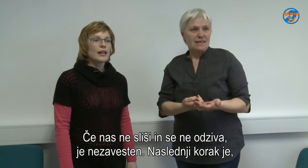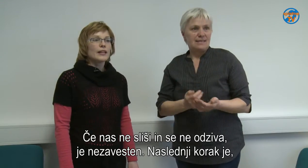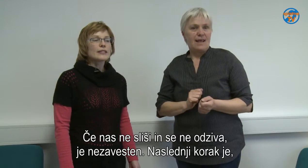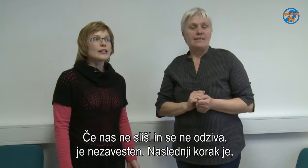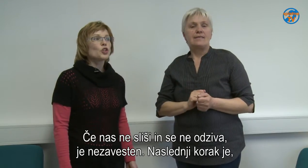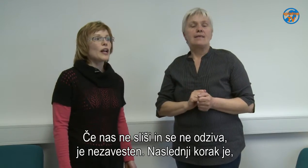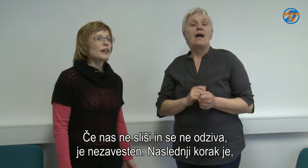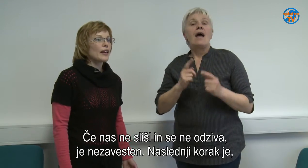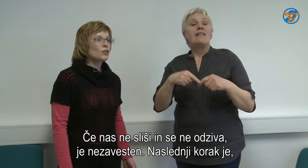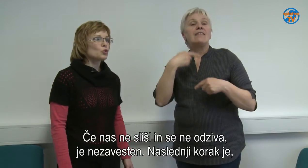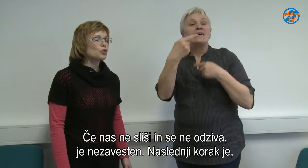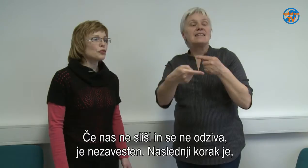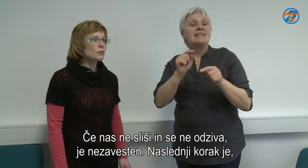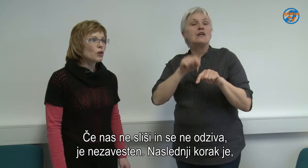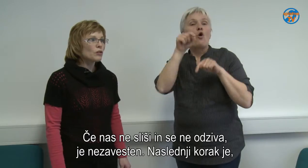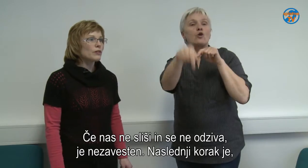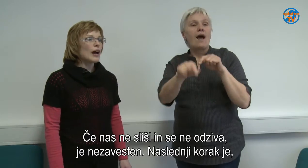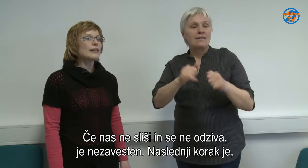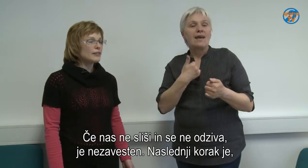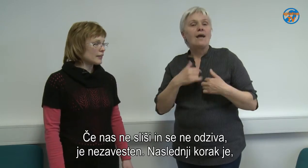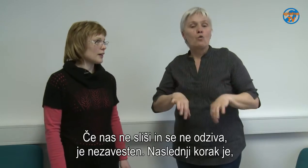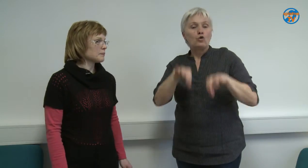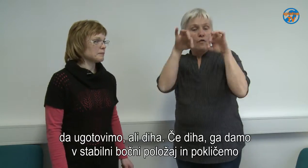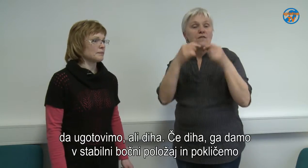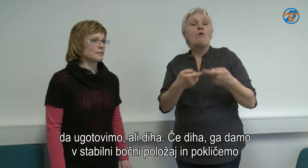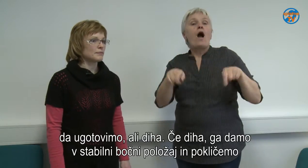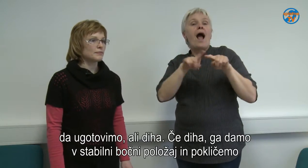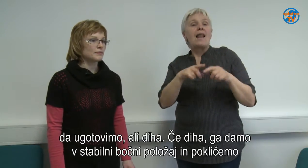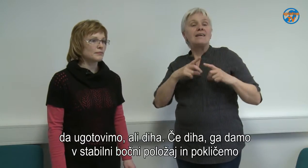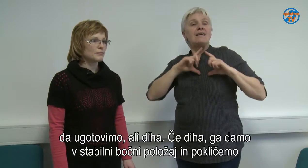Naslednji korak je, da ugotovimo ali diha.